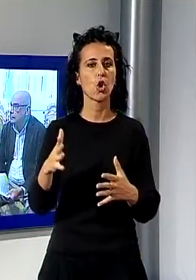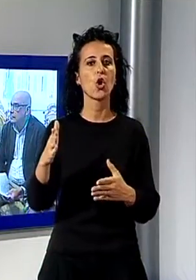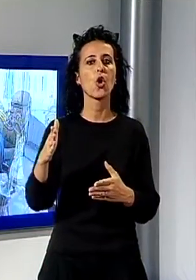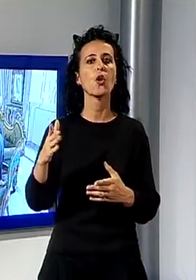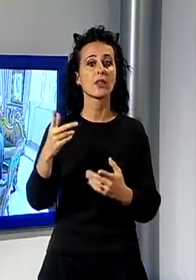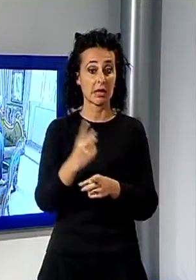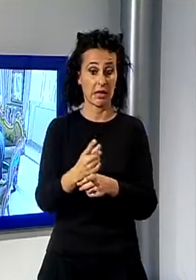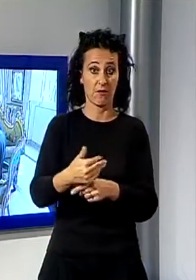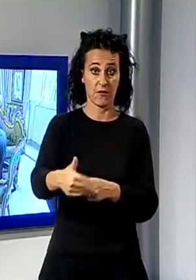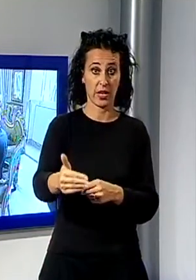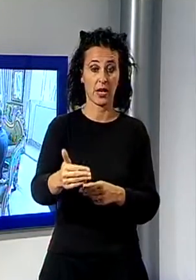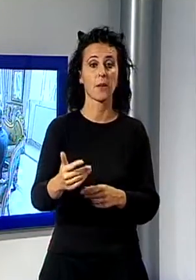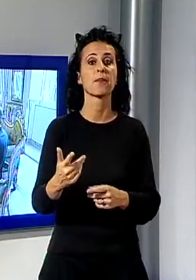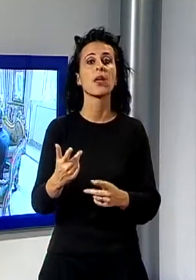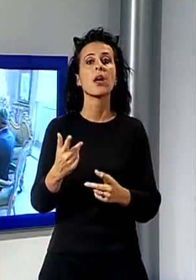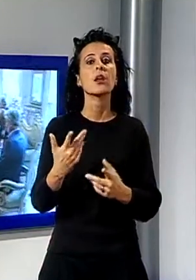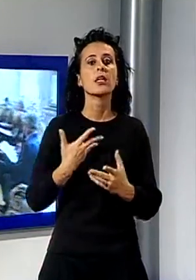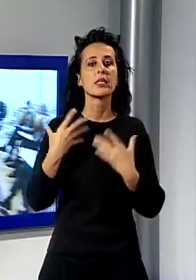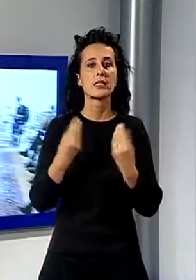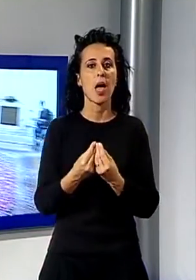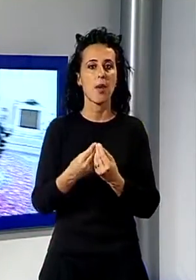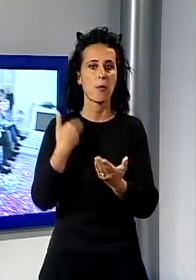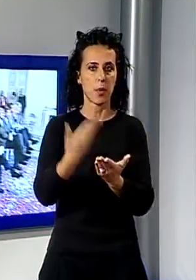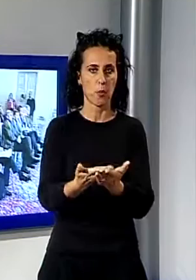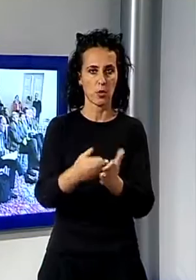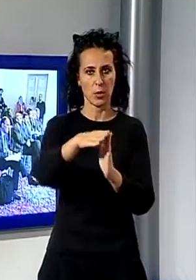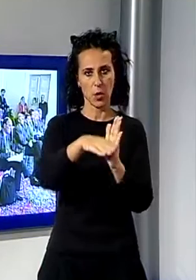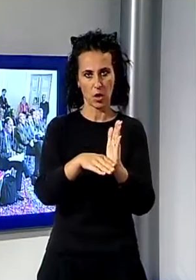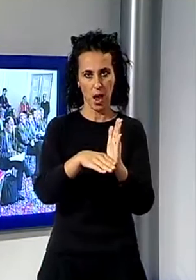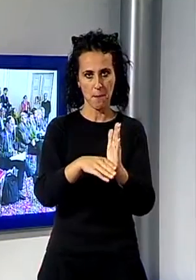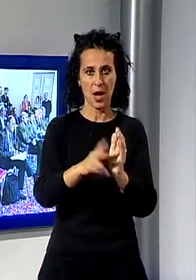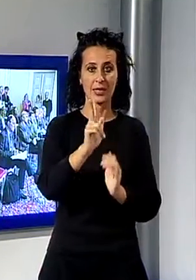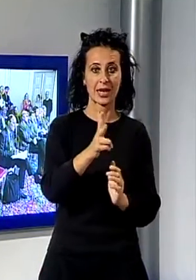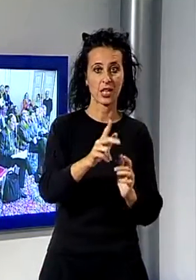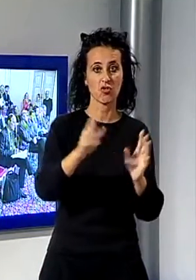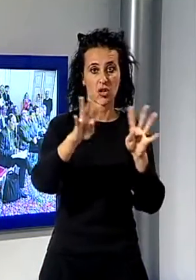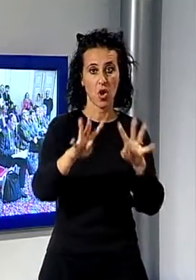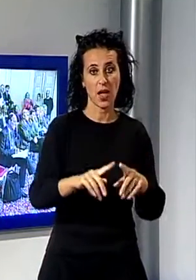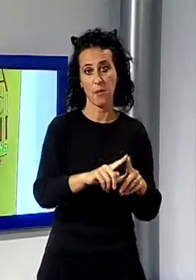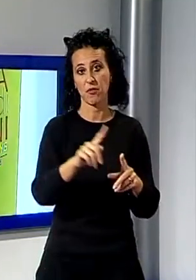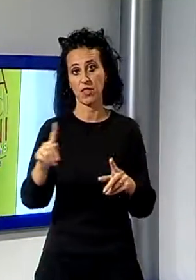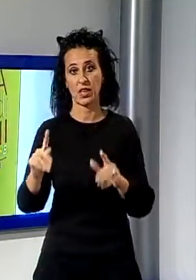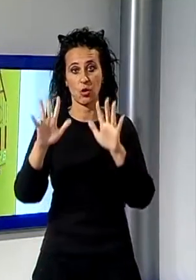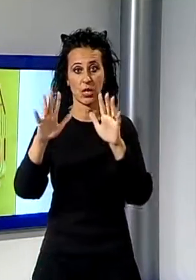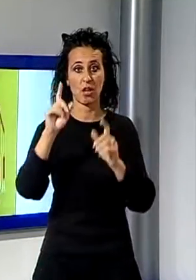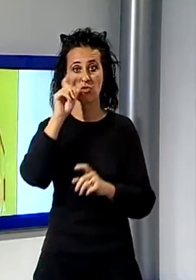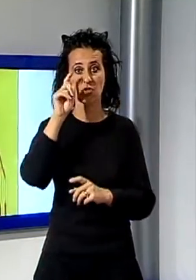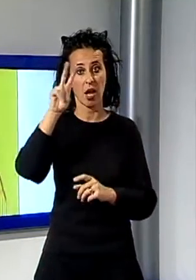Puccini, Comune e Teatro del Giglio, in programma dal 13 novembre al 10 gennaio 2016. L'apertura